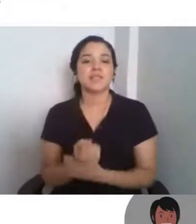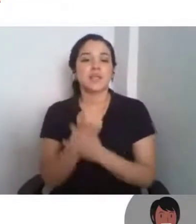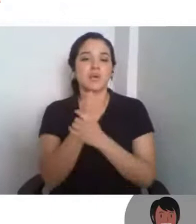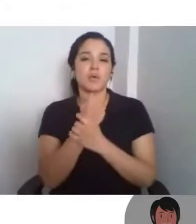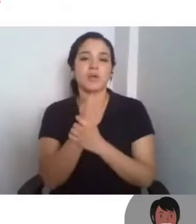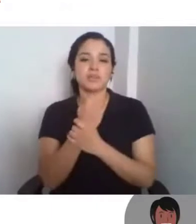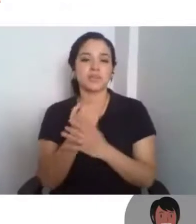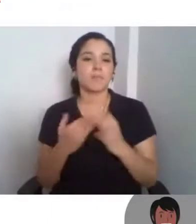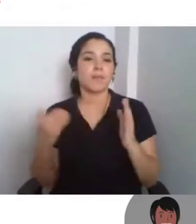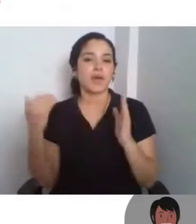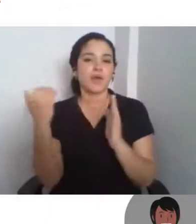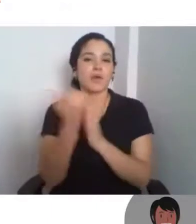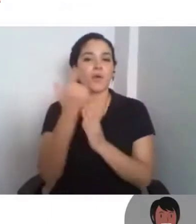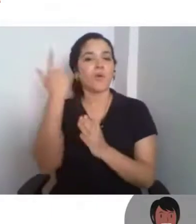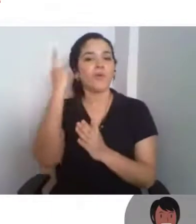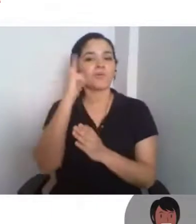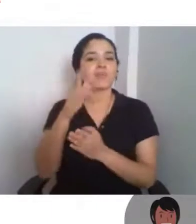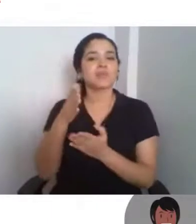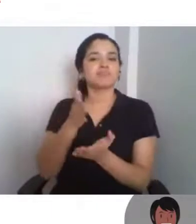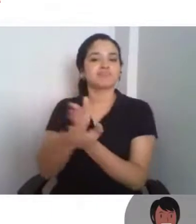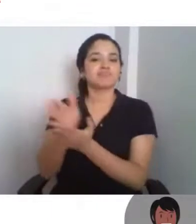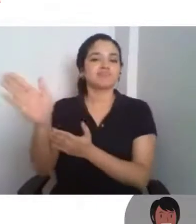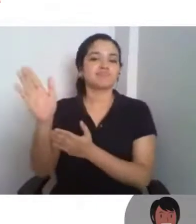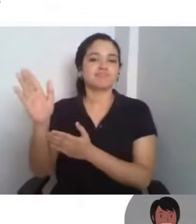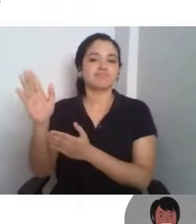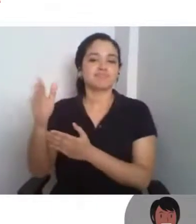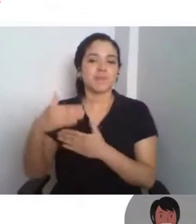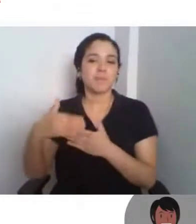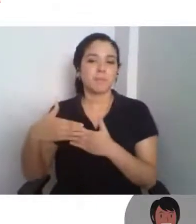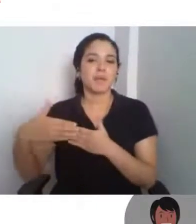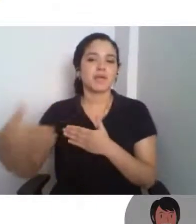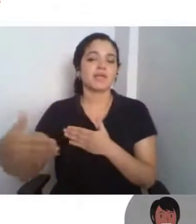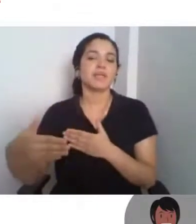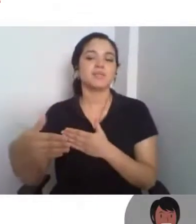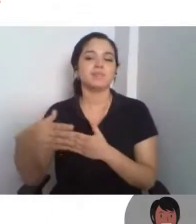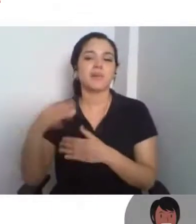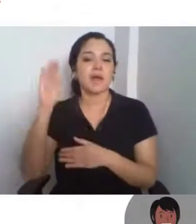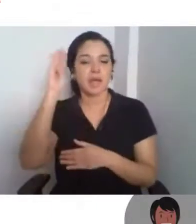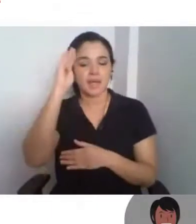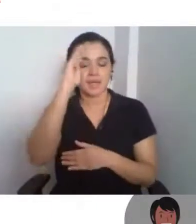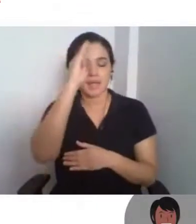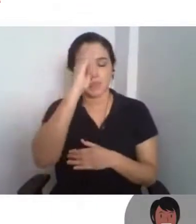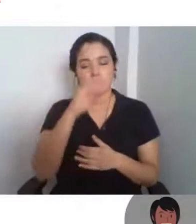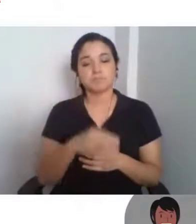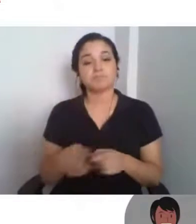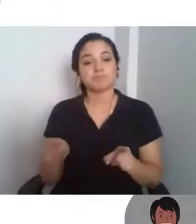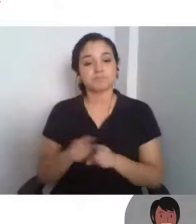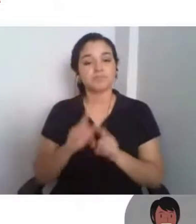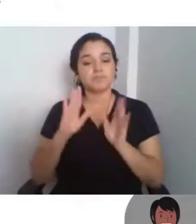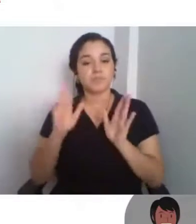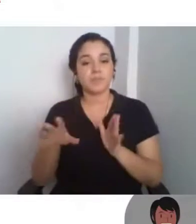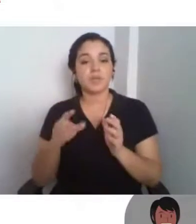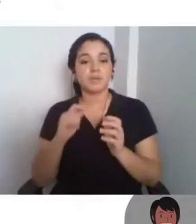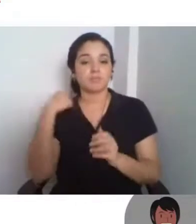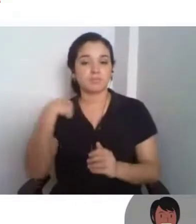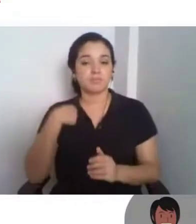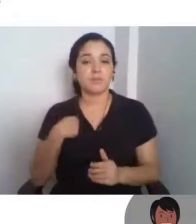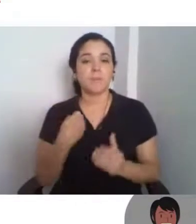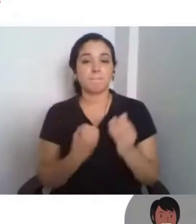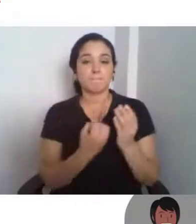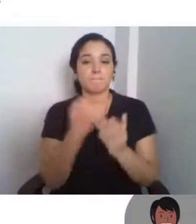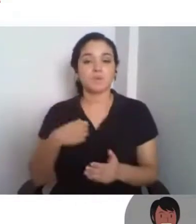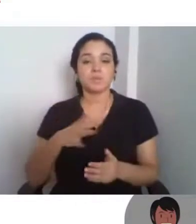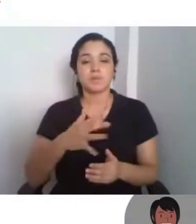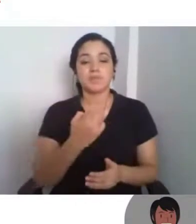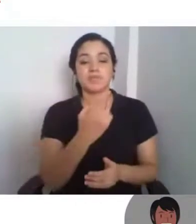acadêmica. E já rodamos bolsas para quase 100 alunos,